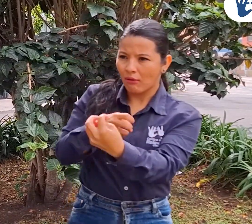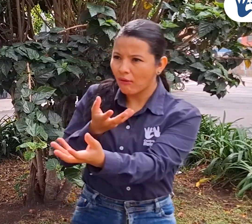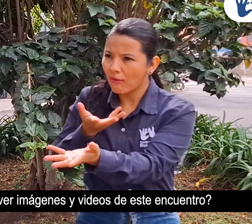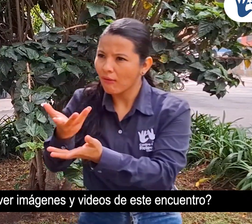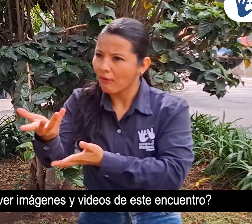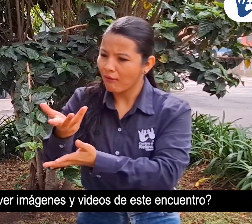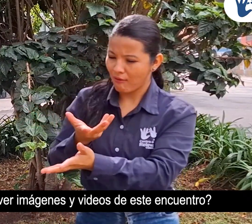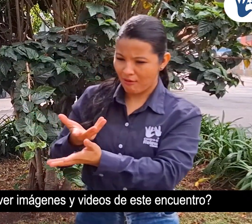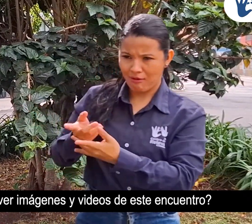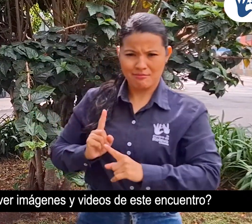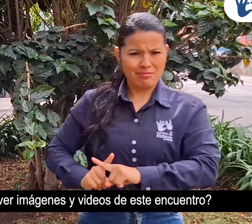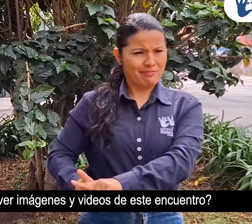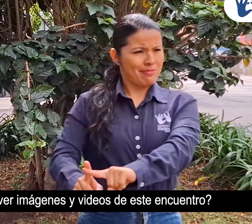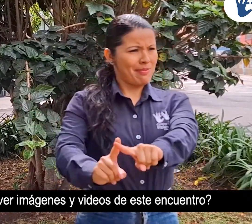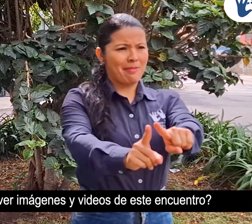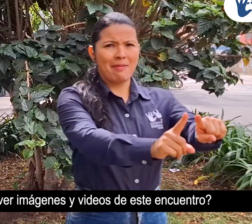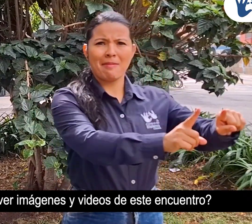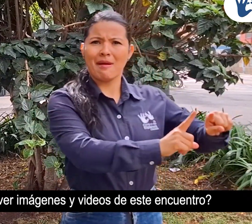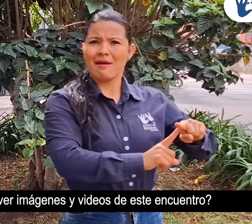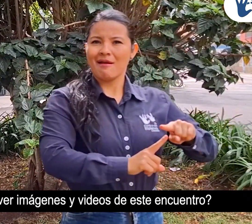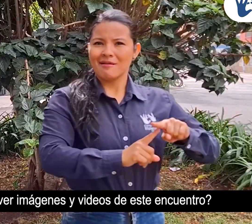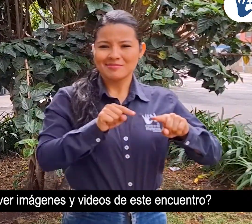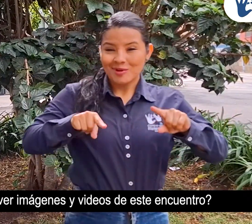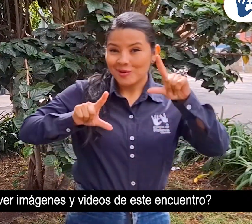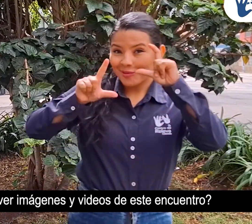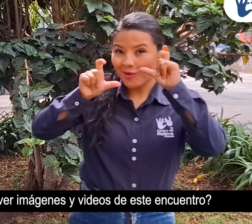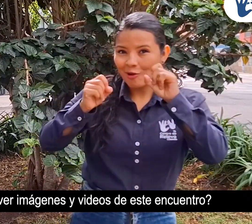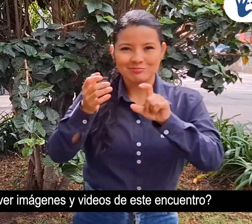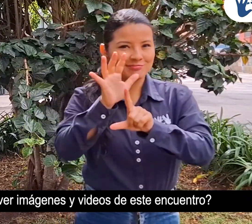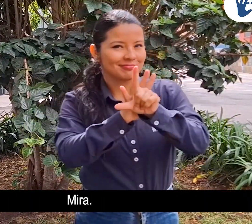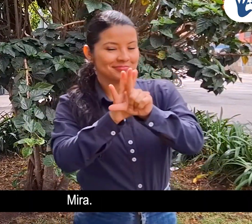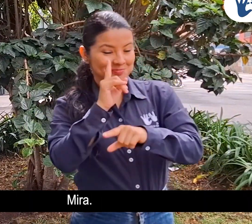¿Quieres ver imágenes y vídeos de este encuentro? ¡Mira!